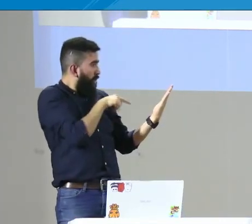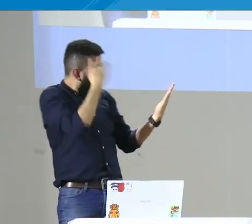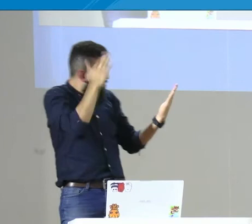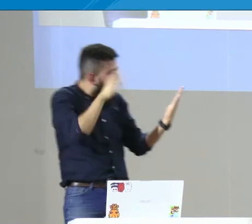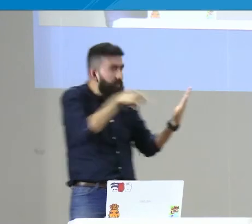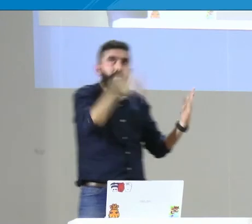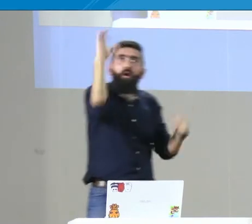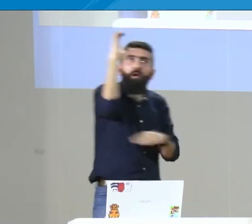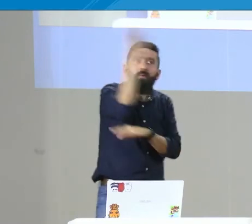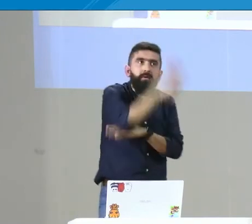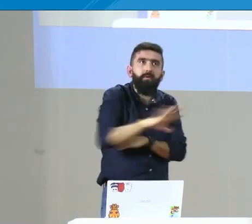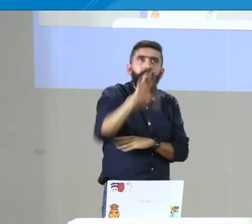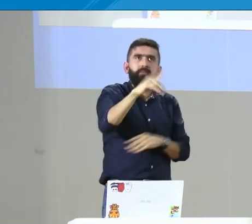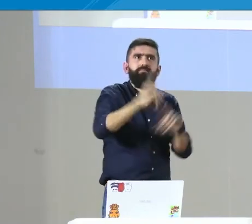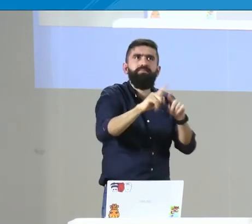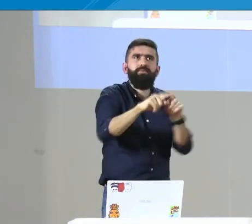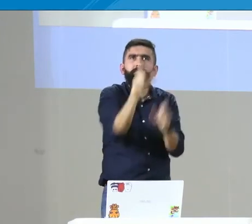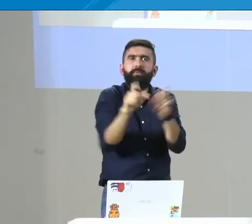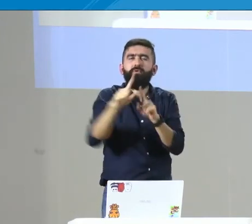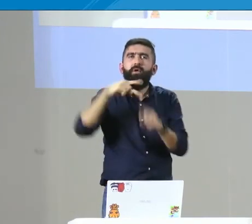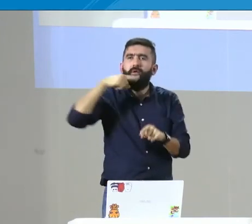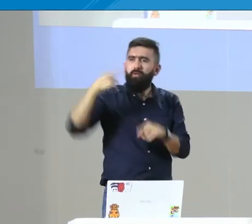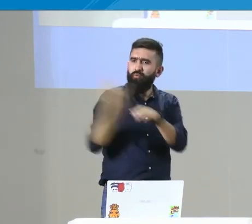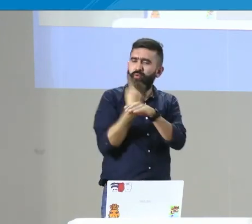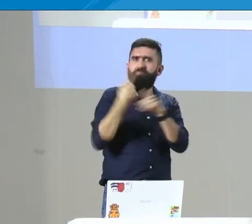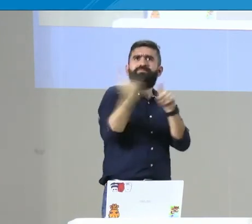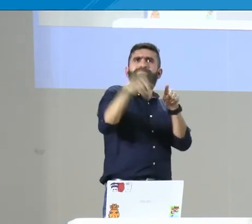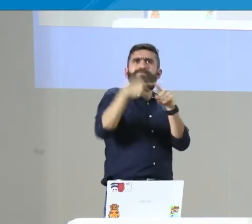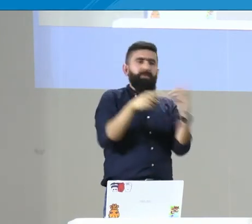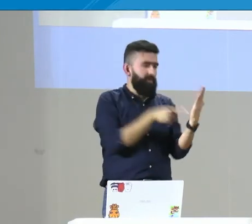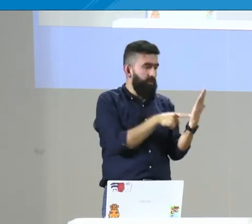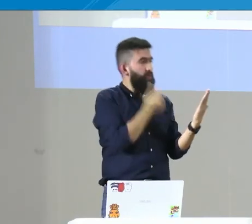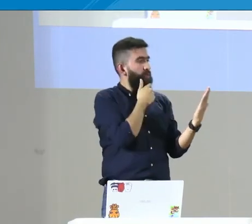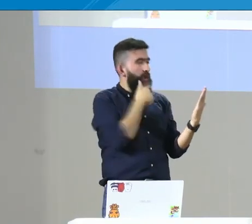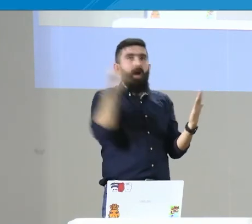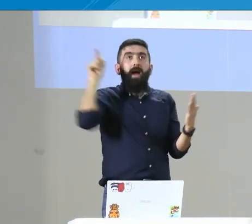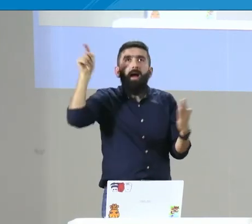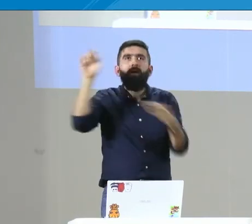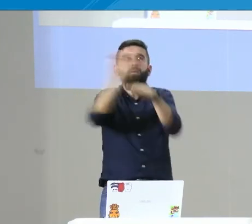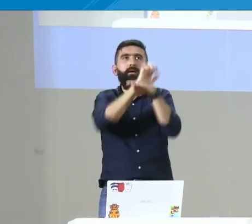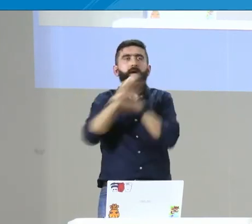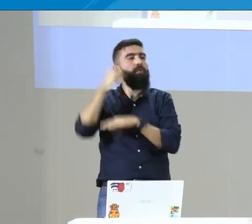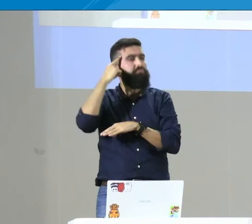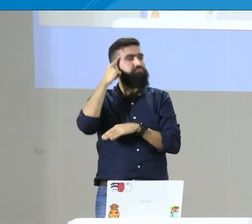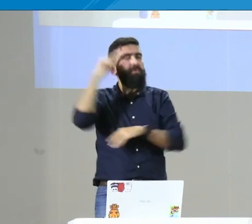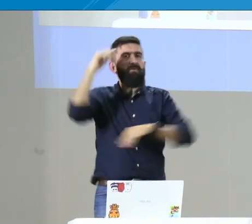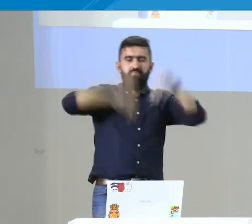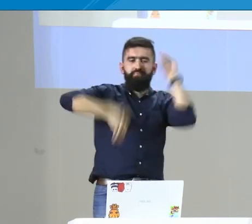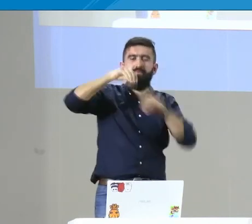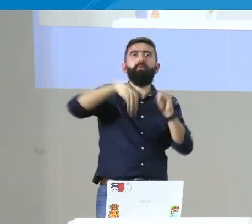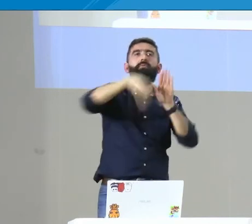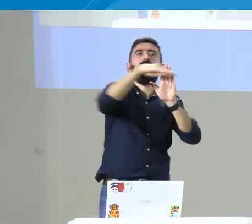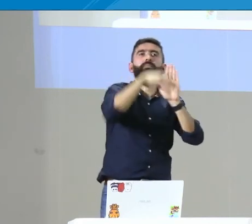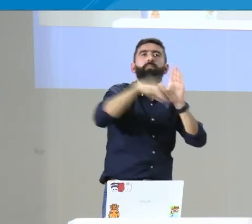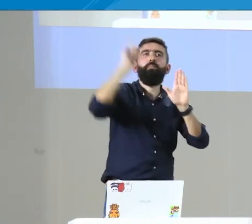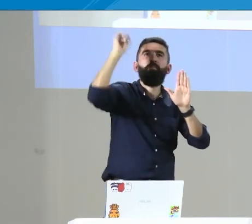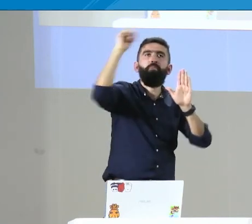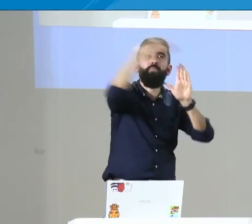como privadas y decirles, miren, este es el sustento de que las personas sordas su primera lengua es la lengua de señas o oral,